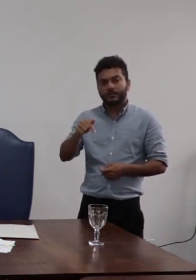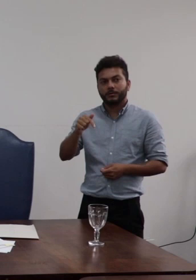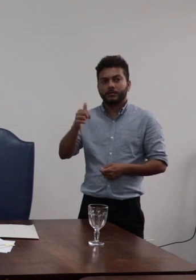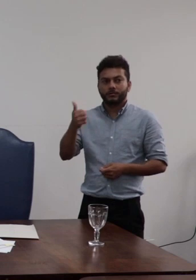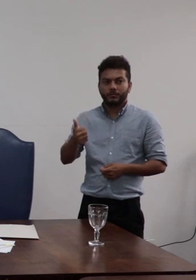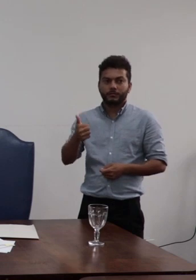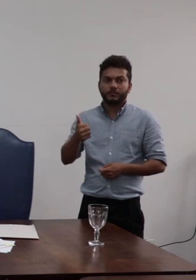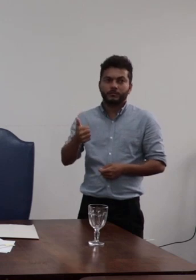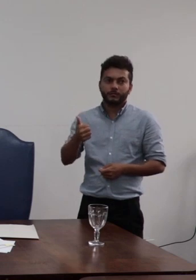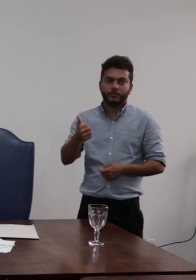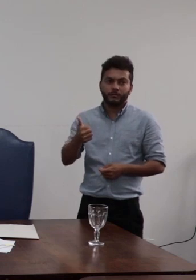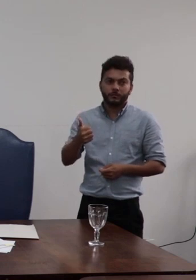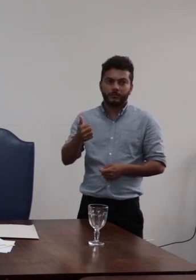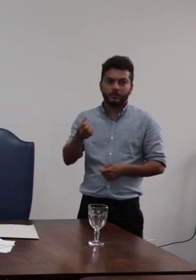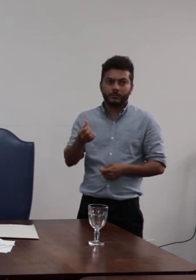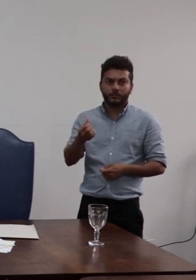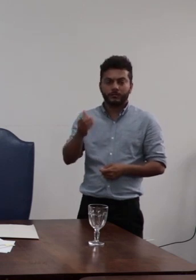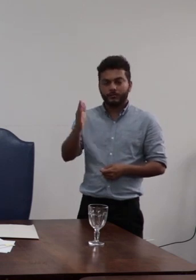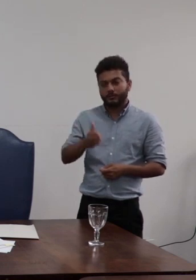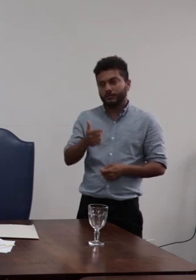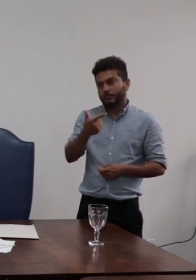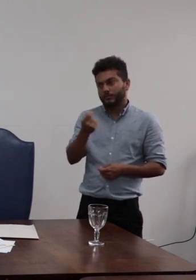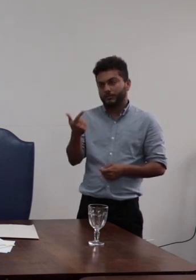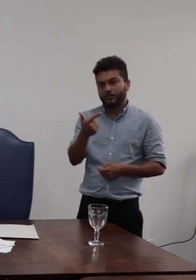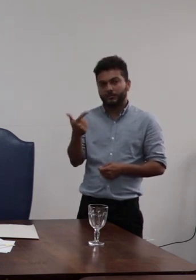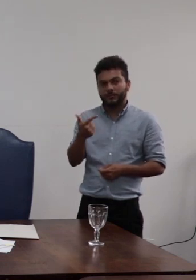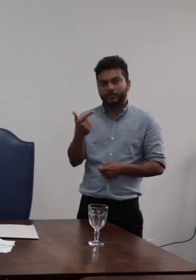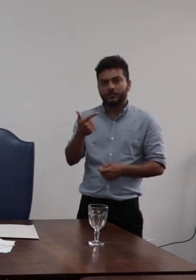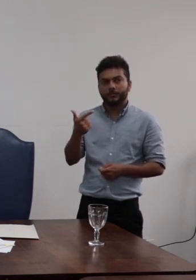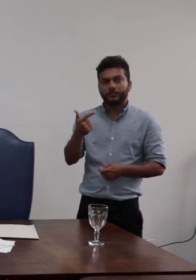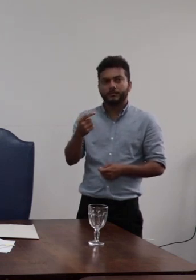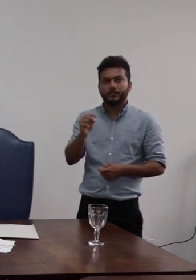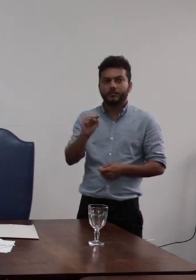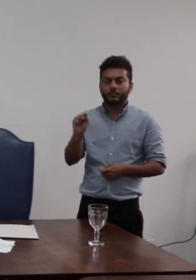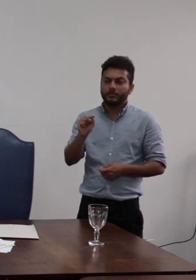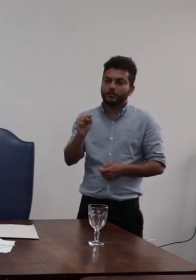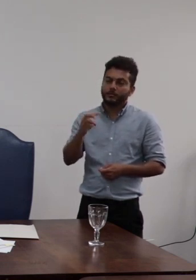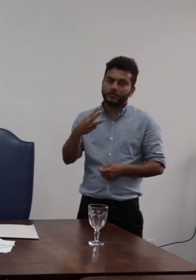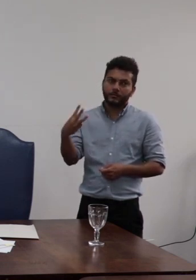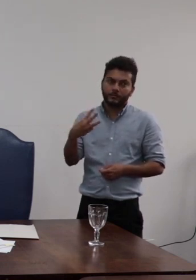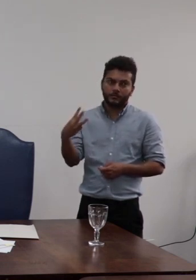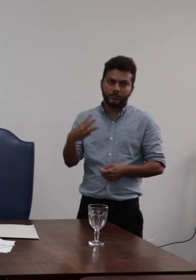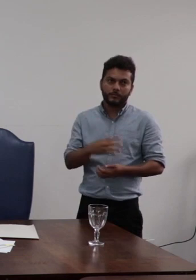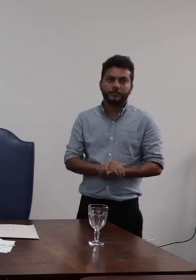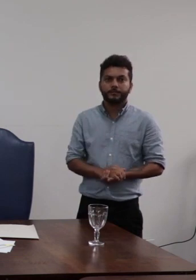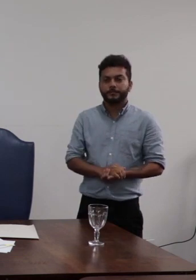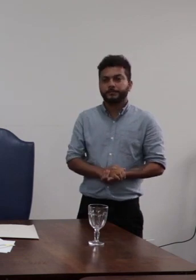00007 meia barra 2022 33